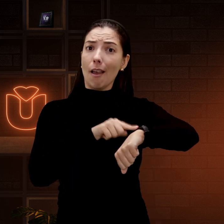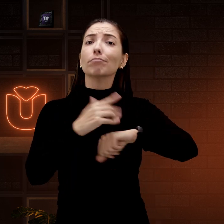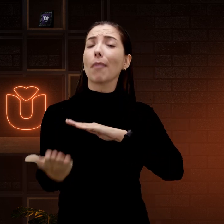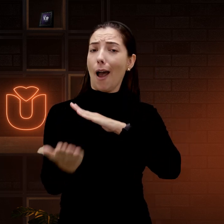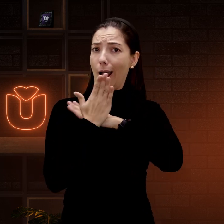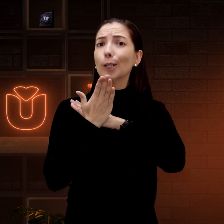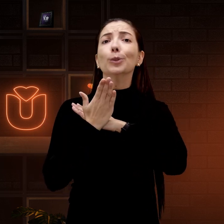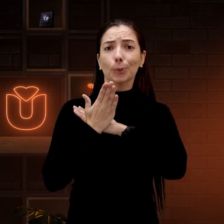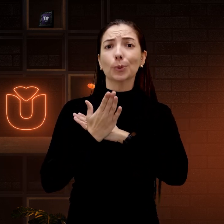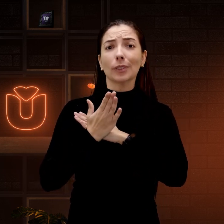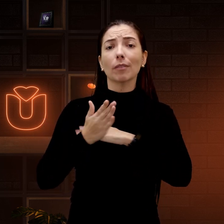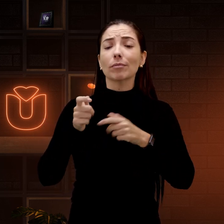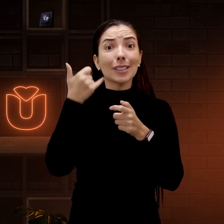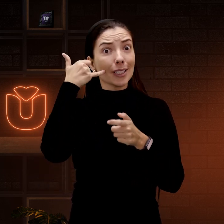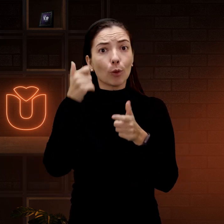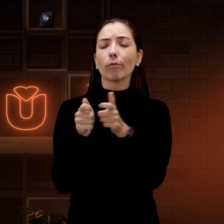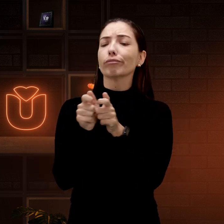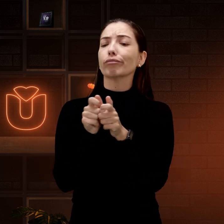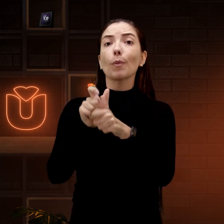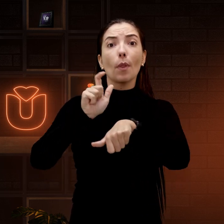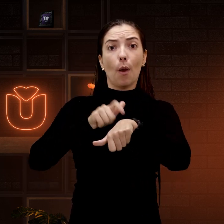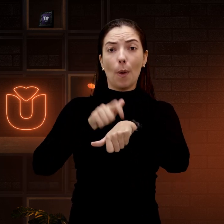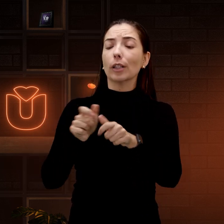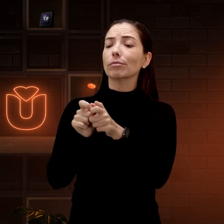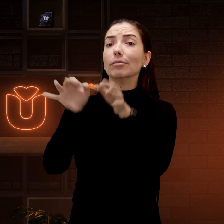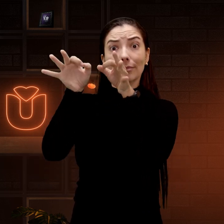Ele me ajuda muito. Eu vinculo ele com o celular,